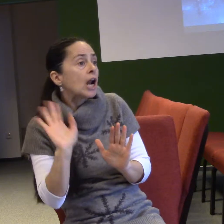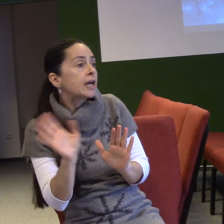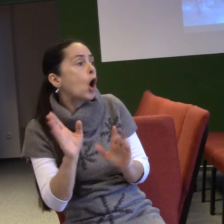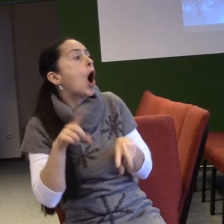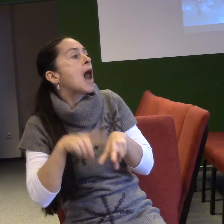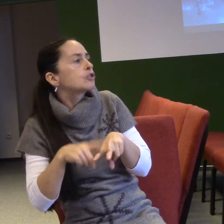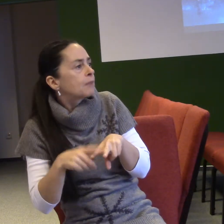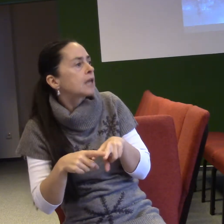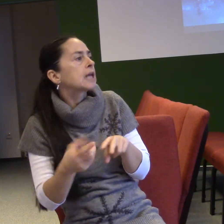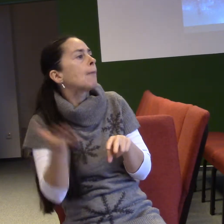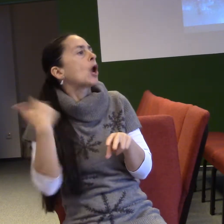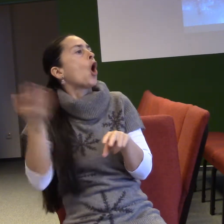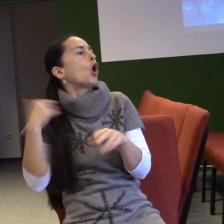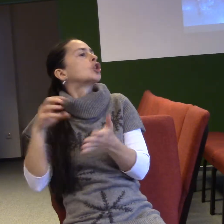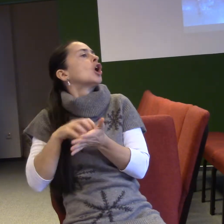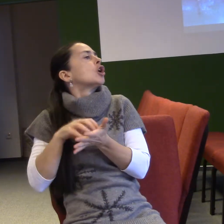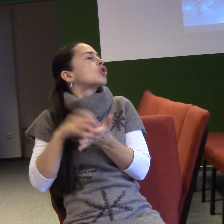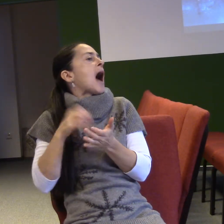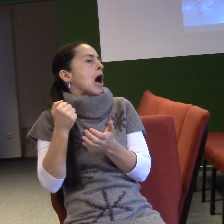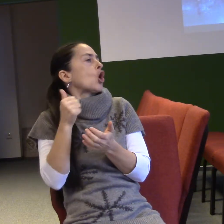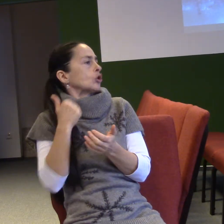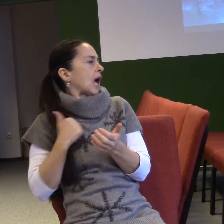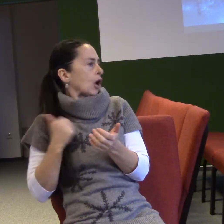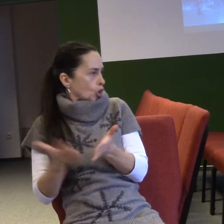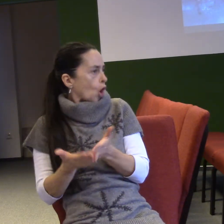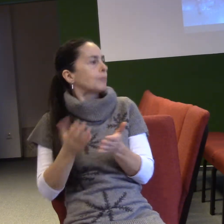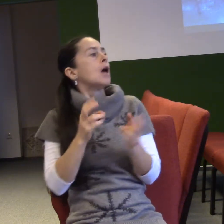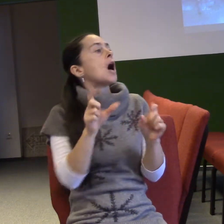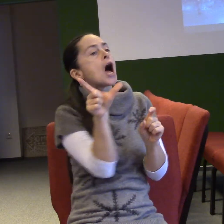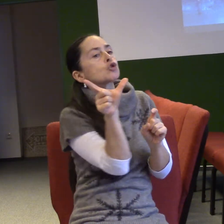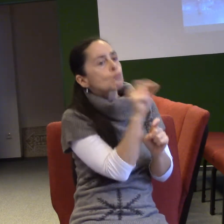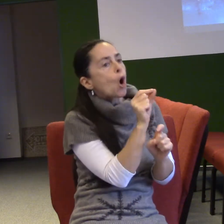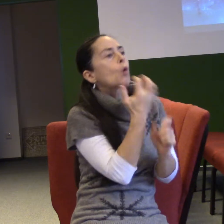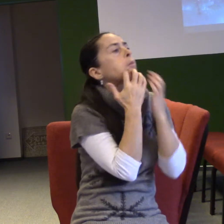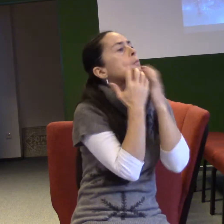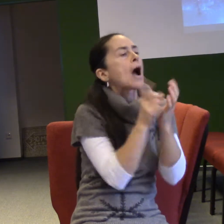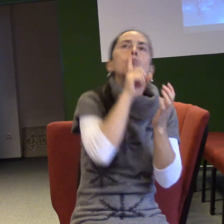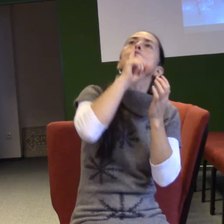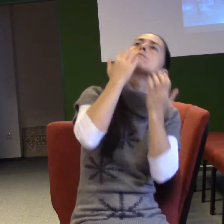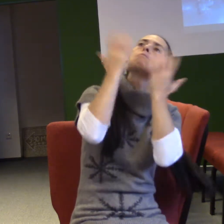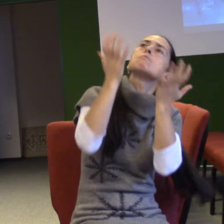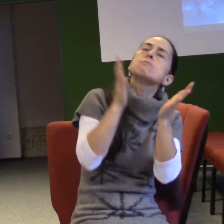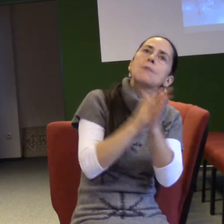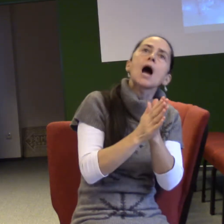kněžského rodu Áronova. Oba milovali Boha a s čistým svědomím chodili po božích cestách.